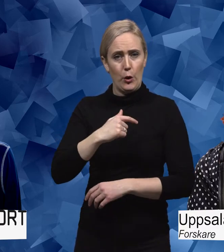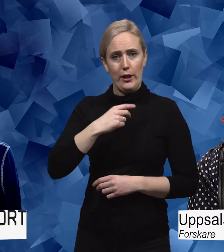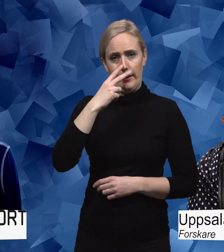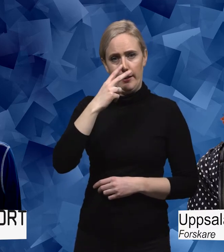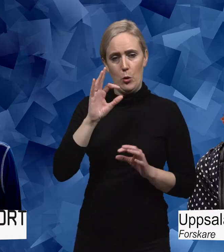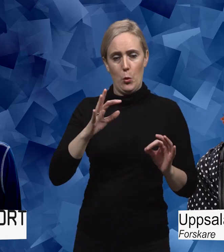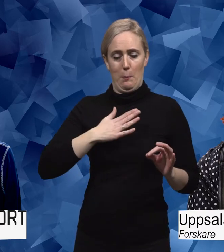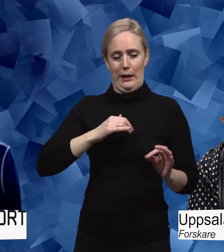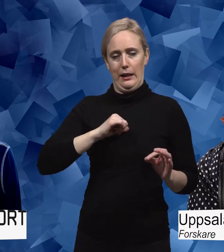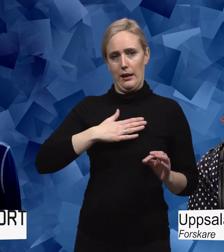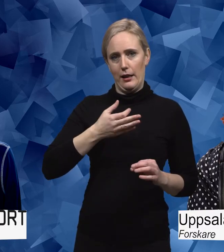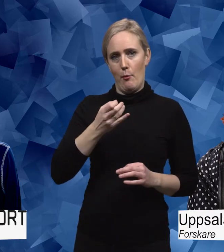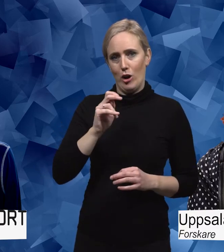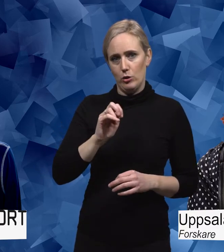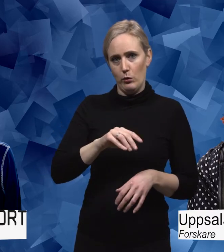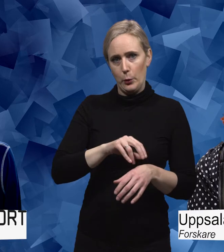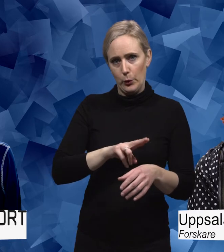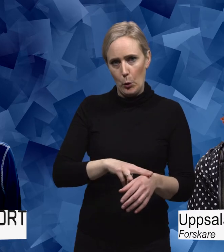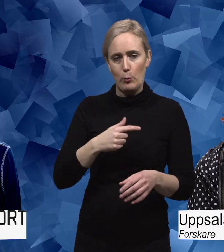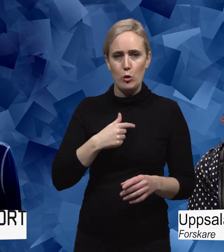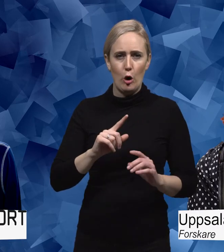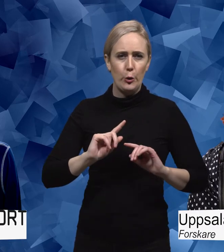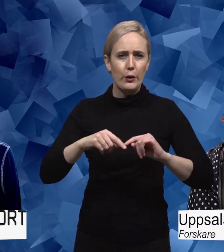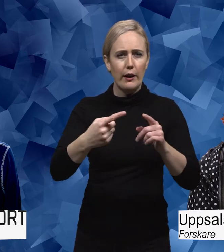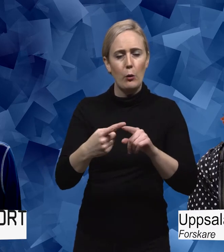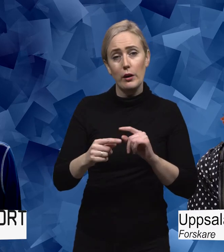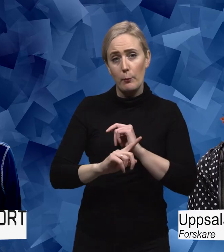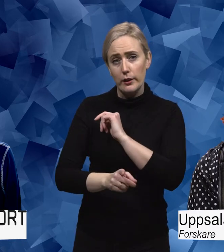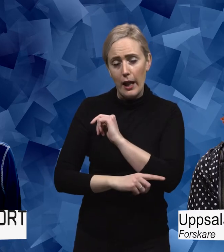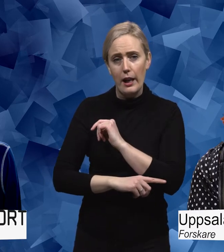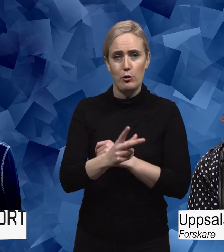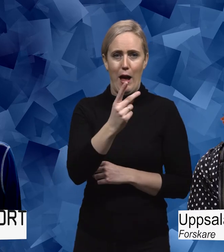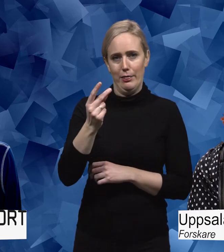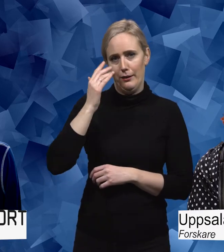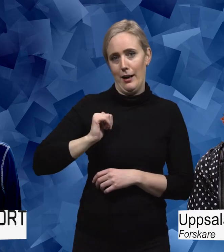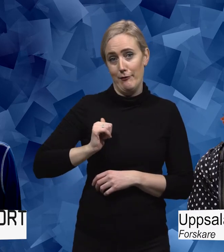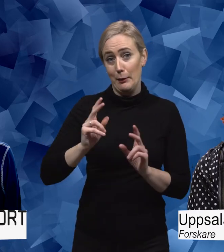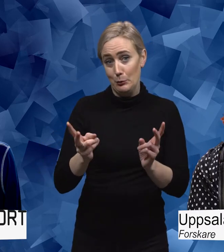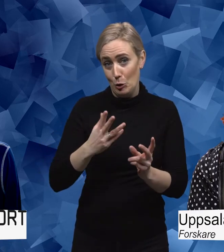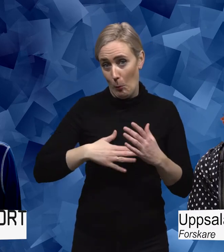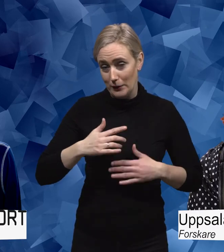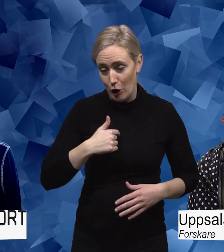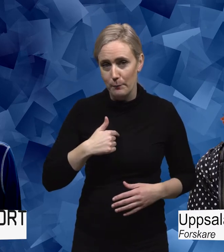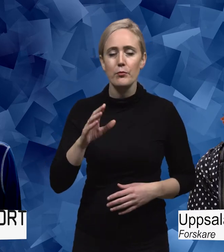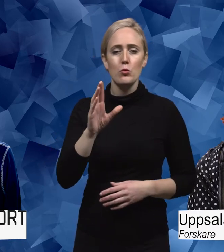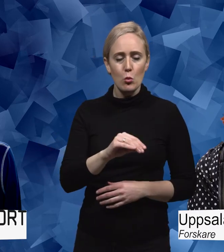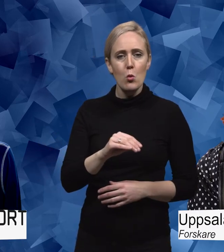parkinson själv och utvecklar modeller för det som andra förhoppningsvis kan komma till användning för också. Så tror ju många att,